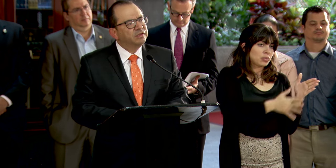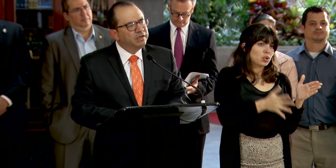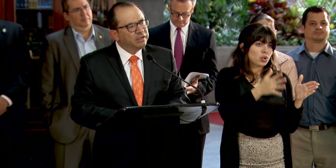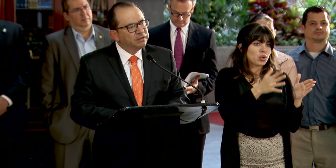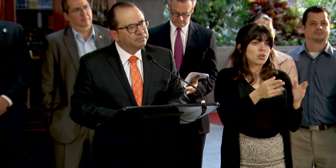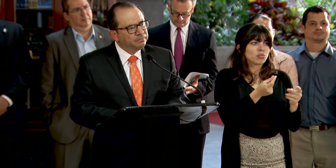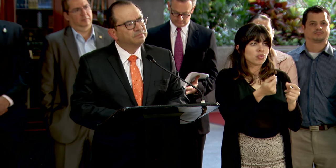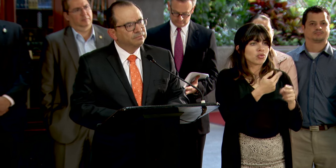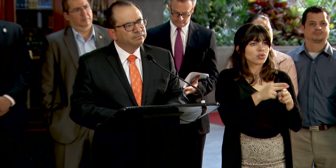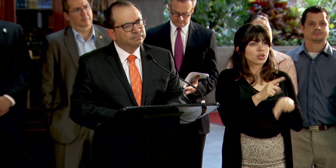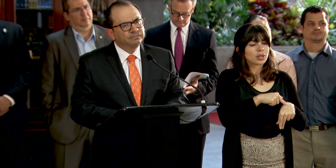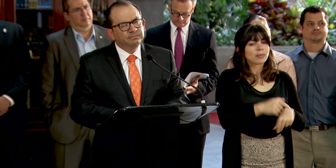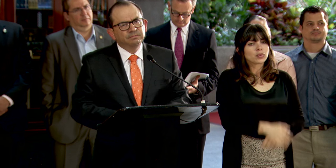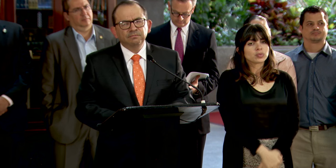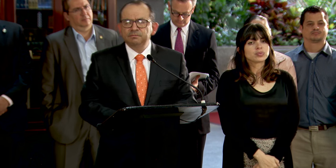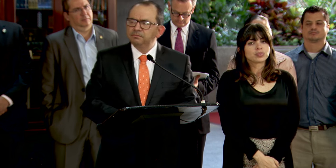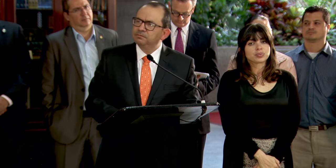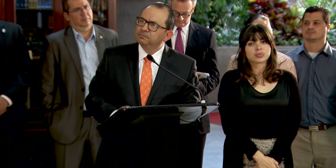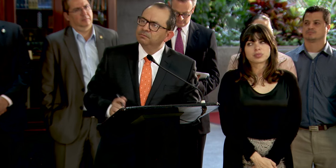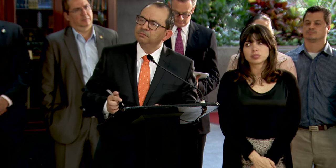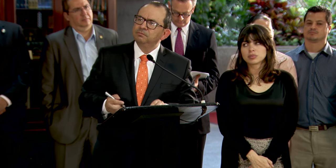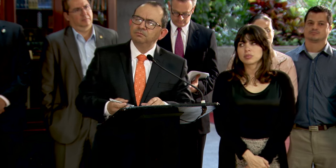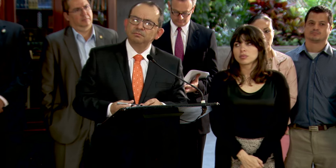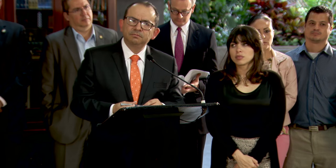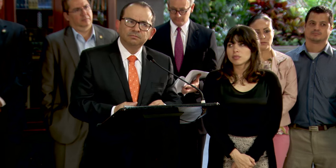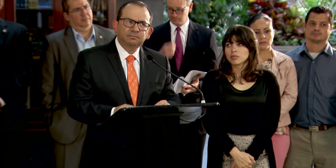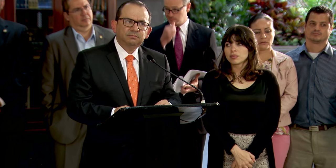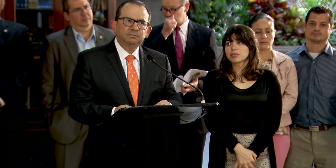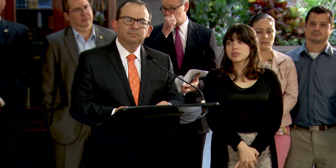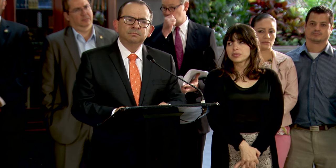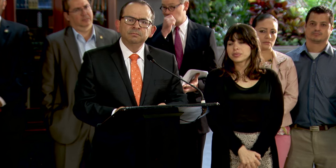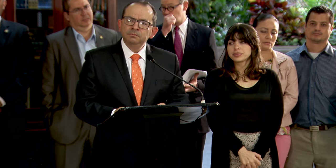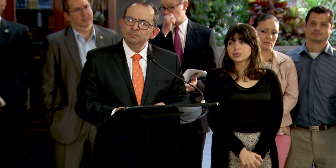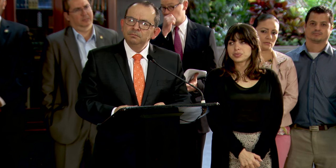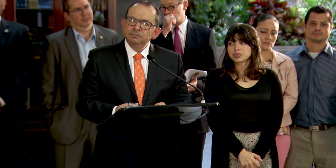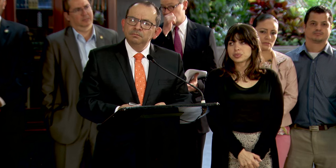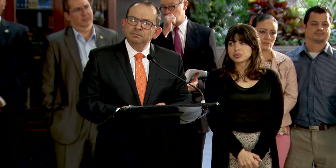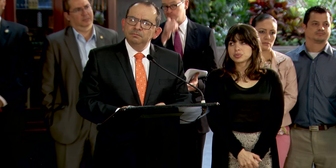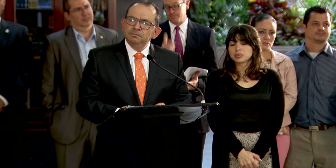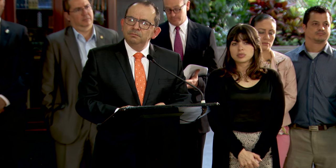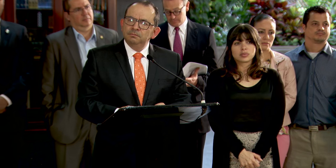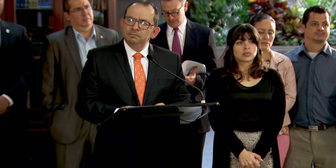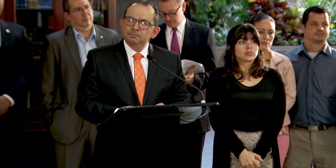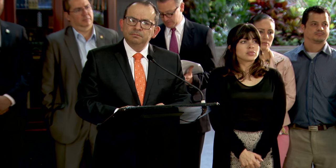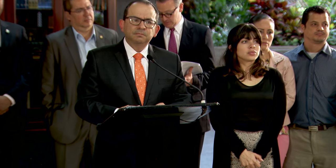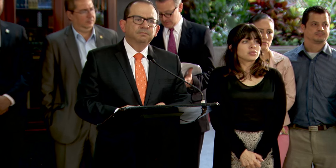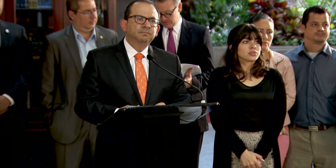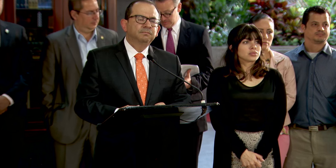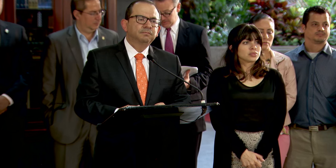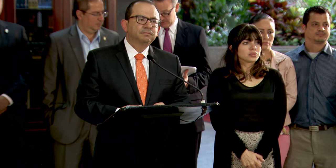una relativa celeridad. Para finalizar, Aarón Sequeira. Ya te llaman el micrófono.